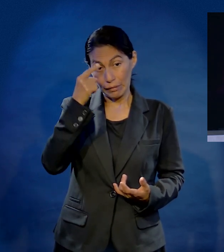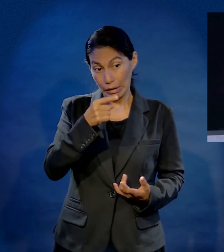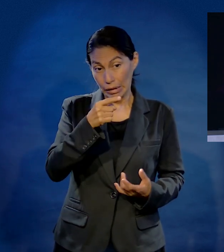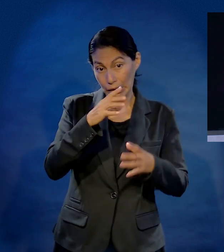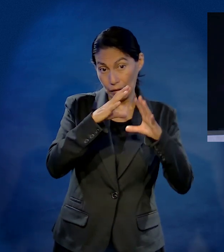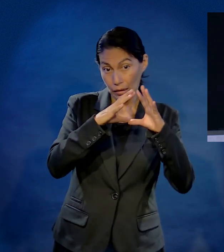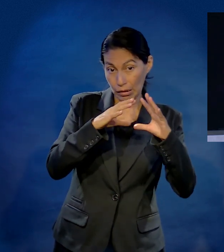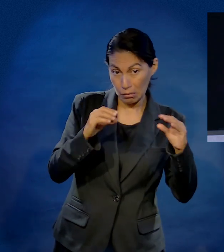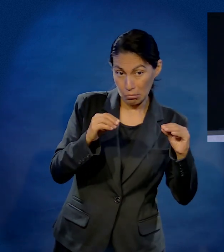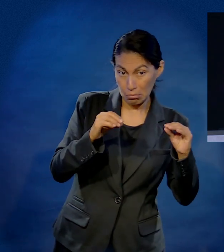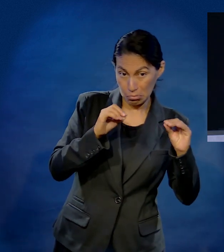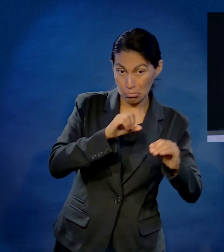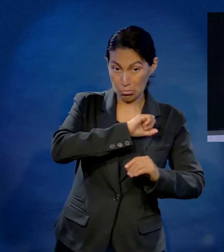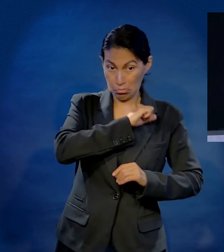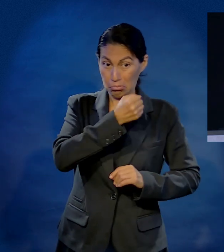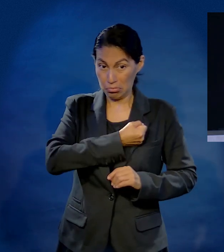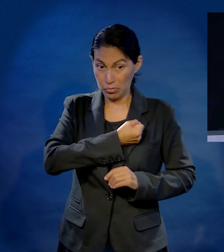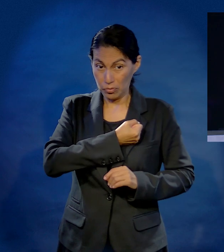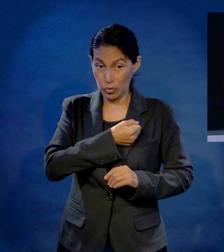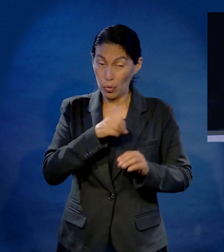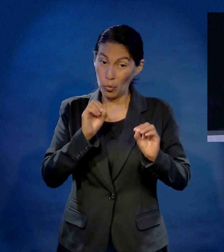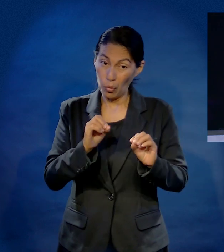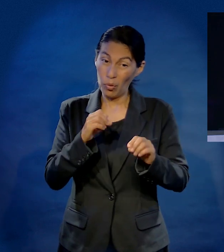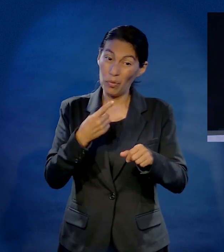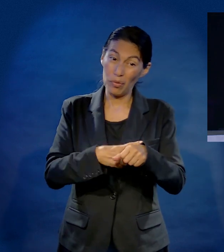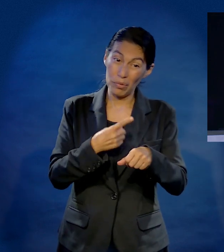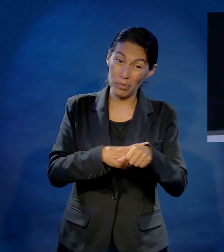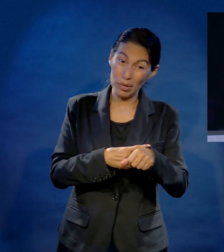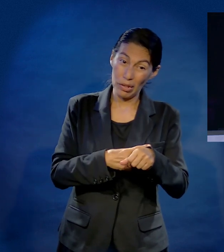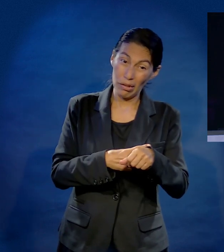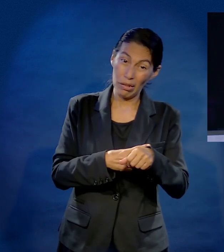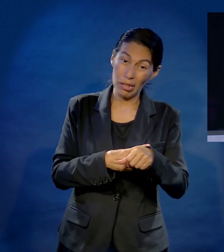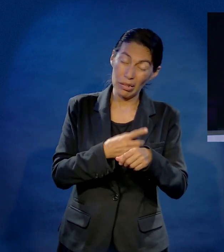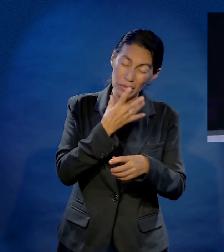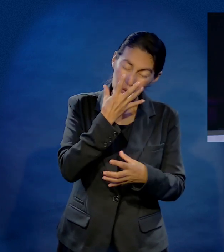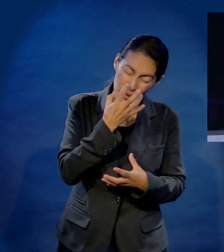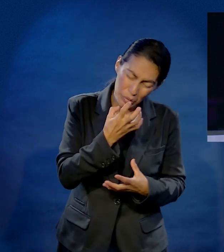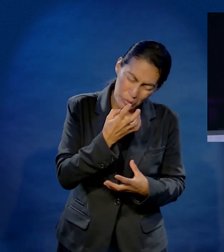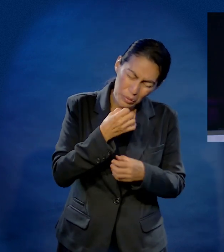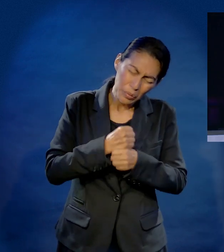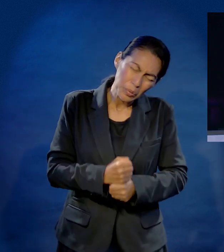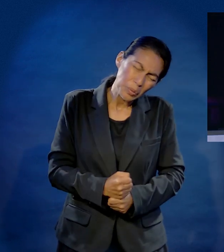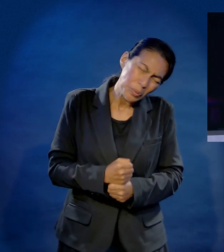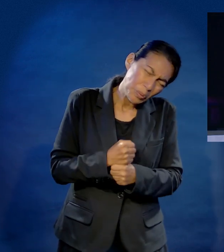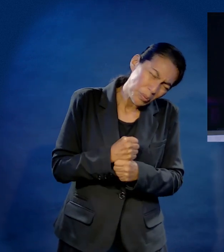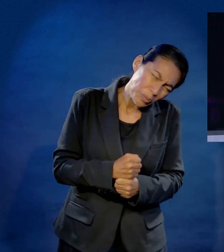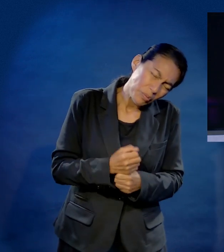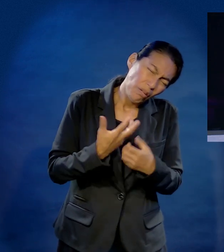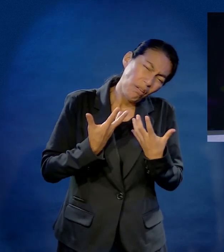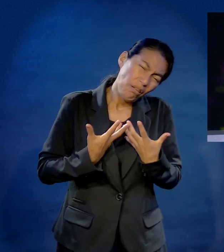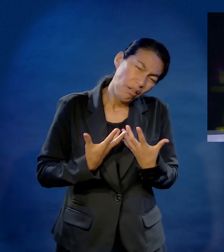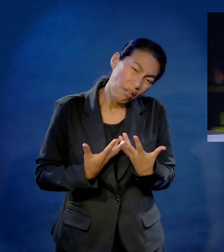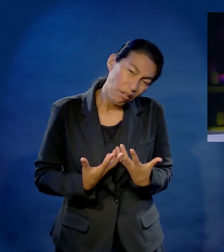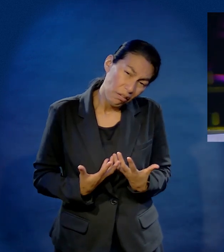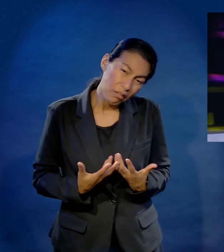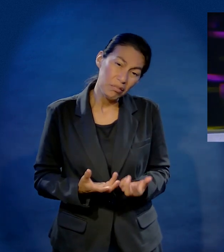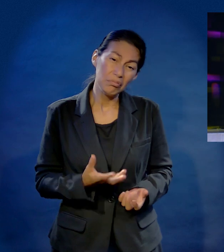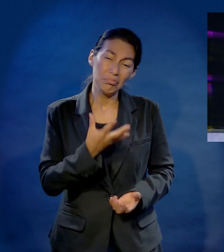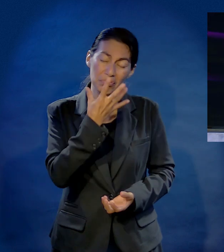Pregúntate, si en esa sanidad o en esa enfermedad sufre de desdicha crónica, vive triste todo el